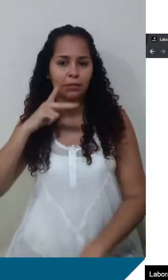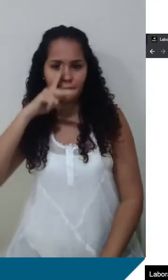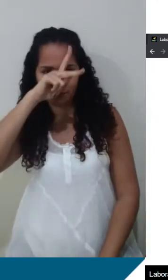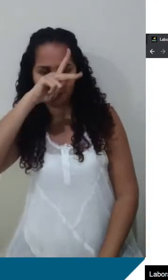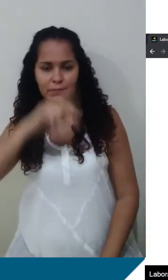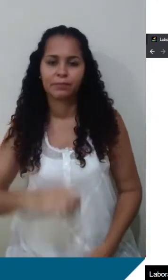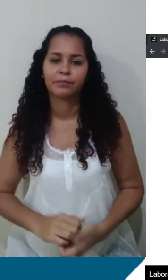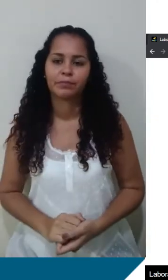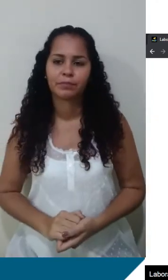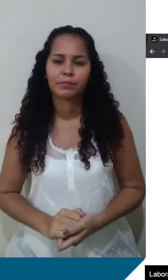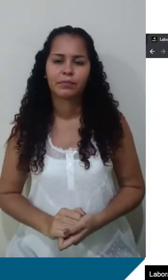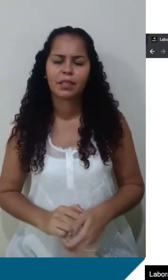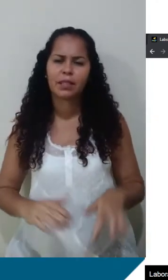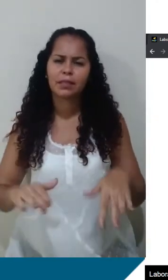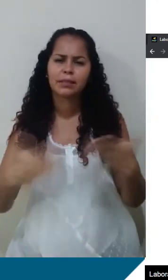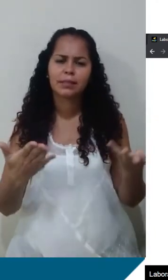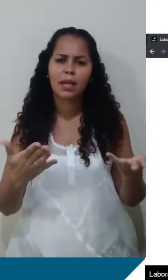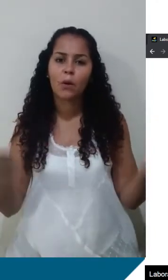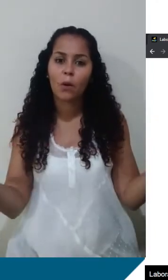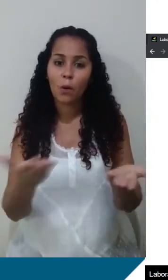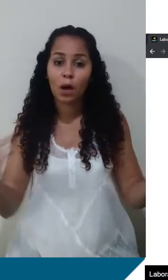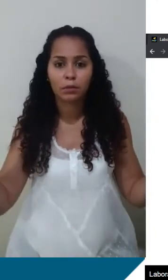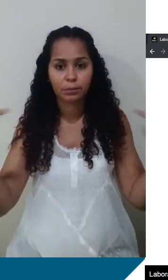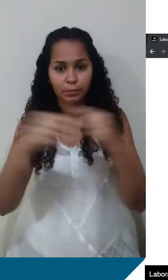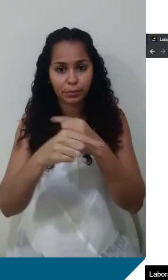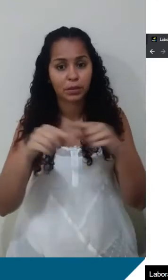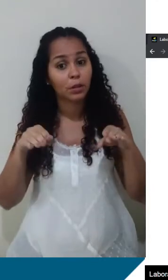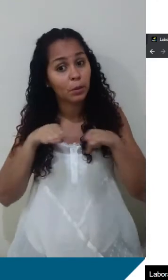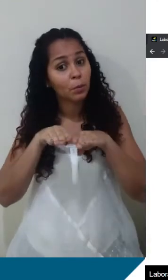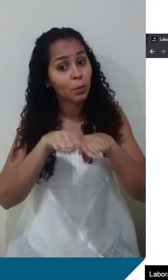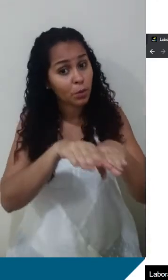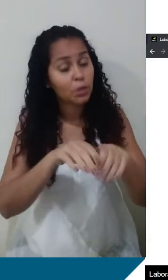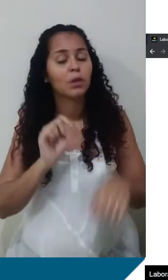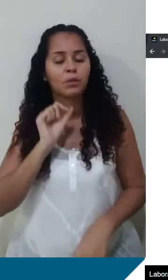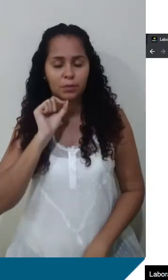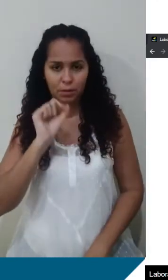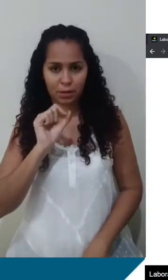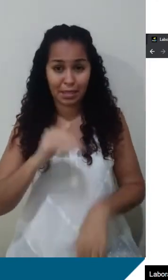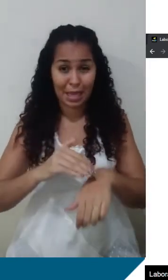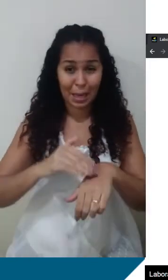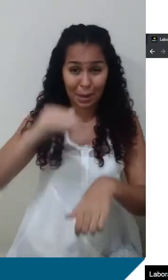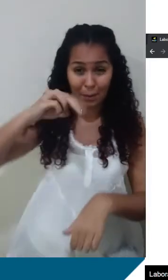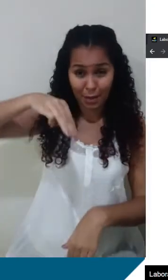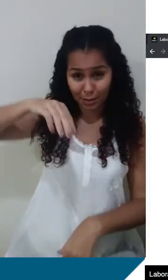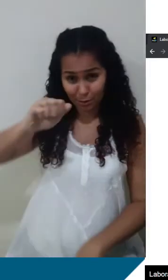Quanto, e aí a gente vem com o inversamente proporcional. Então olha só, quanto maior a massa, maior a força,